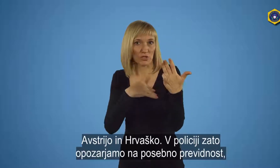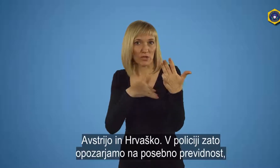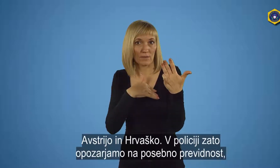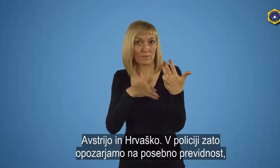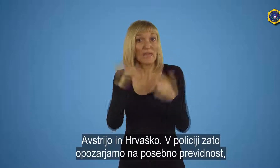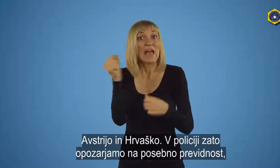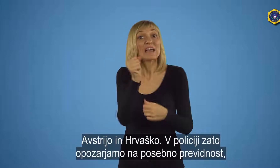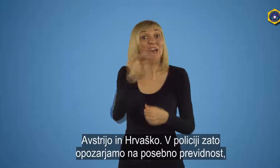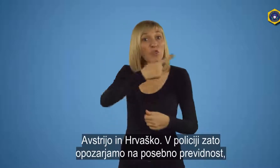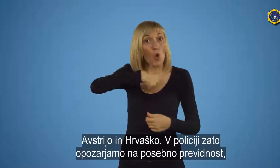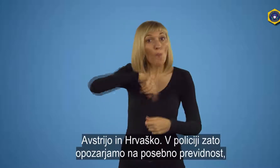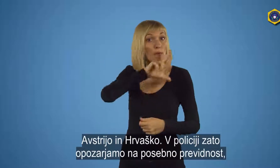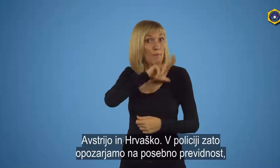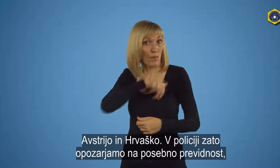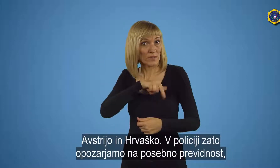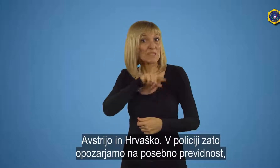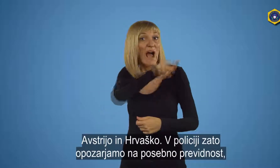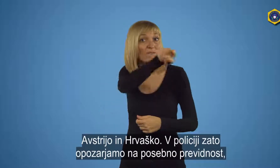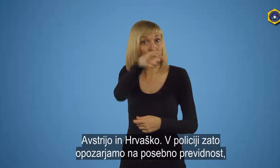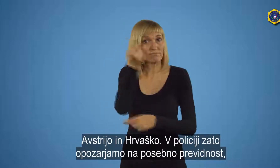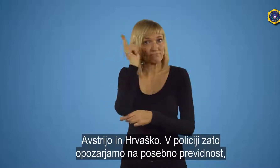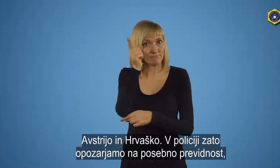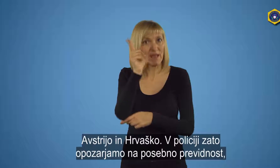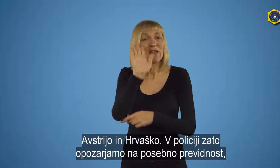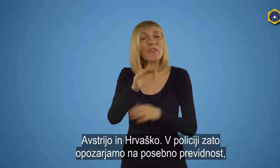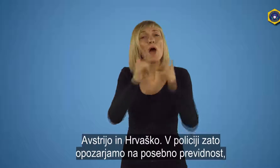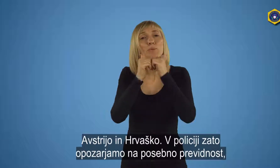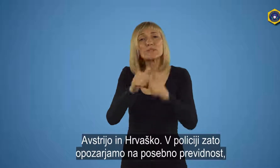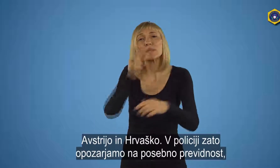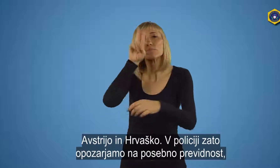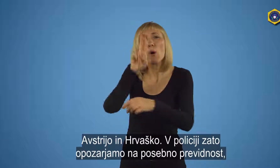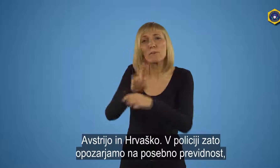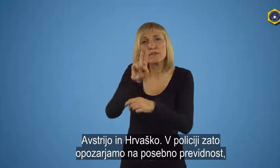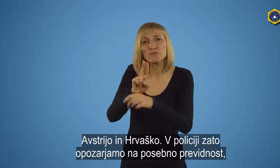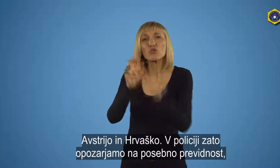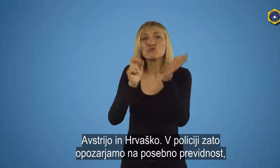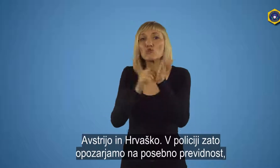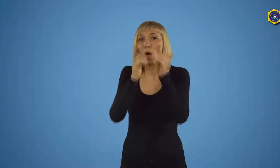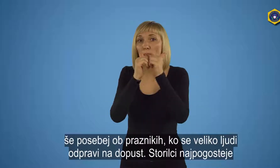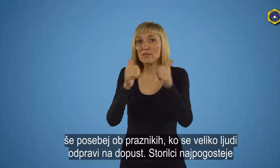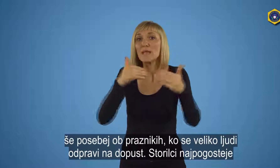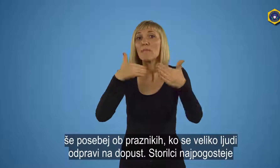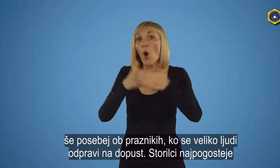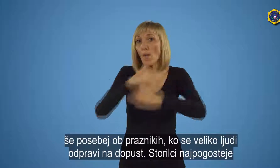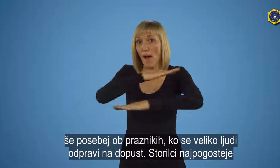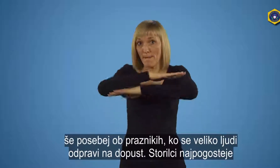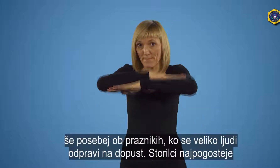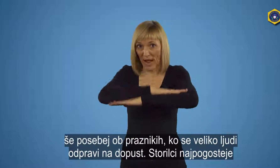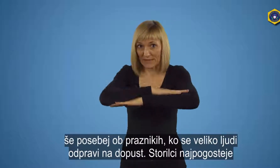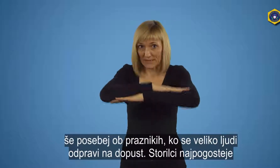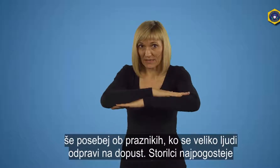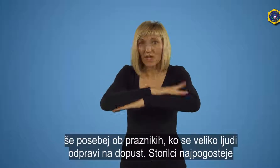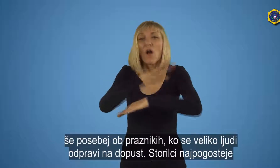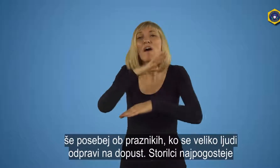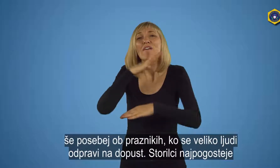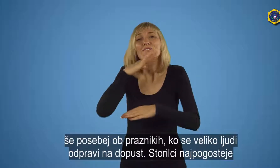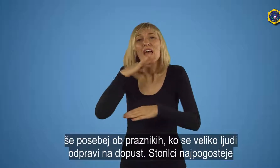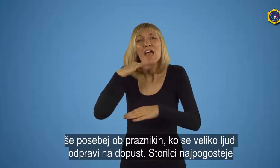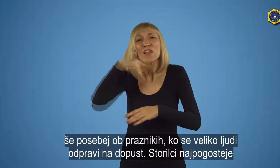V policiji zato opozarjamo na posebno previdnost, še posebej o praznikih, ko se veliko ljudi odpravi na